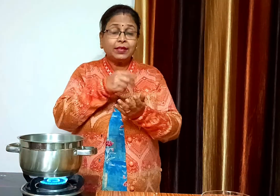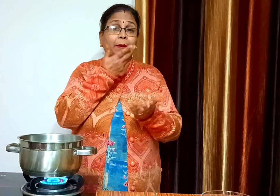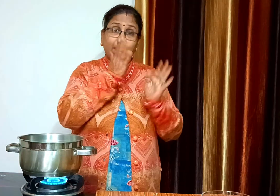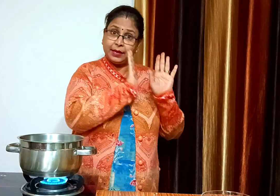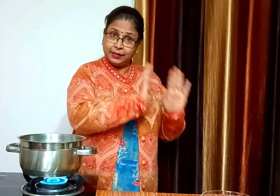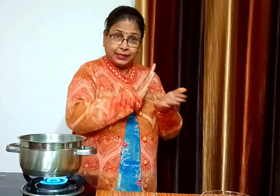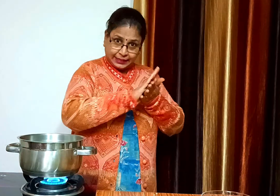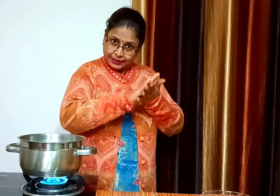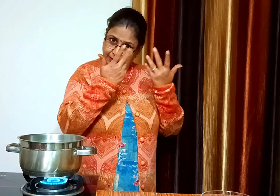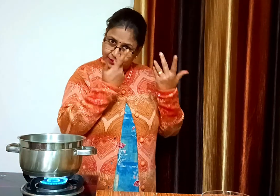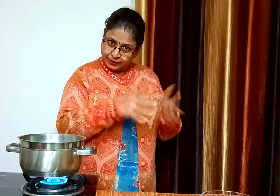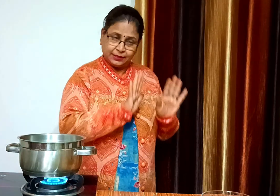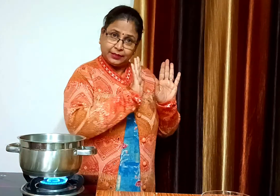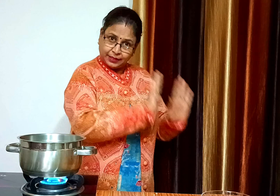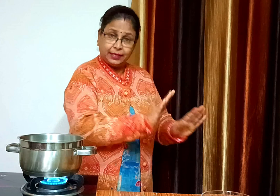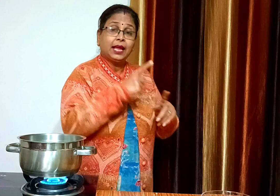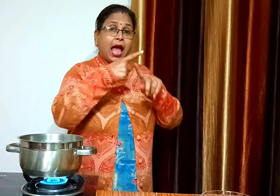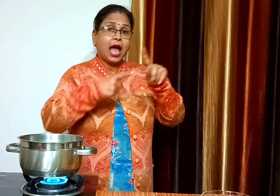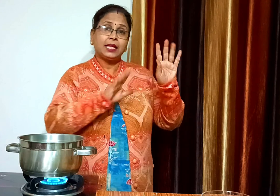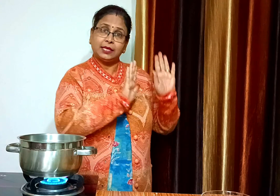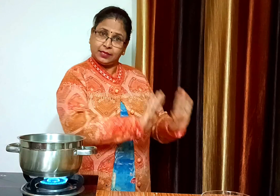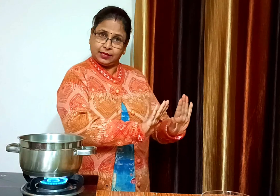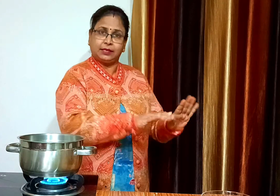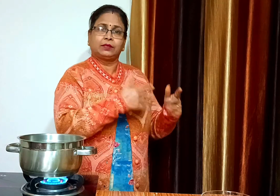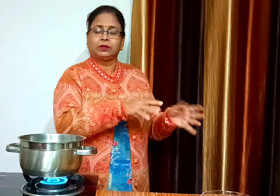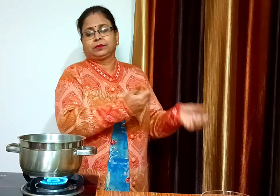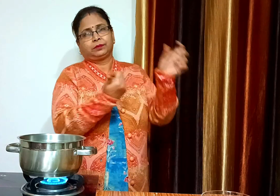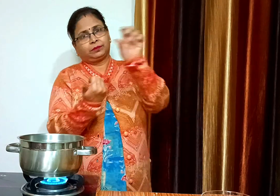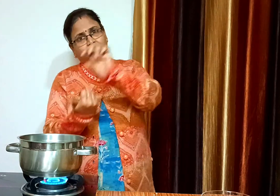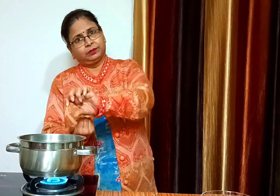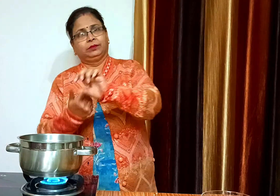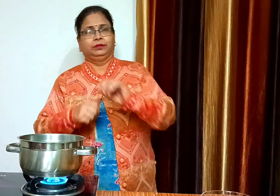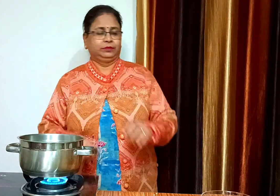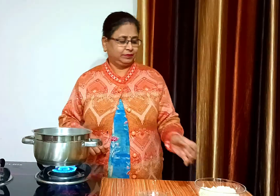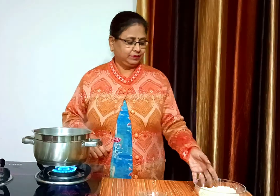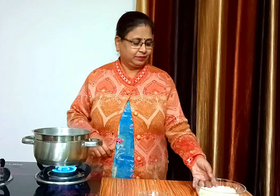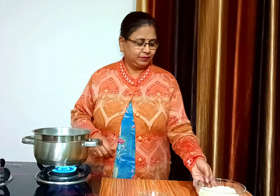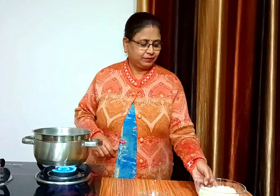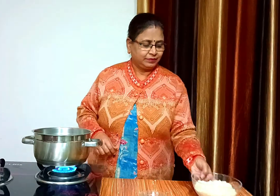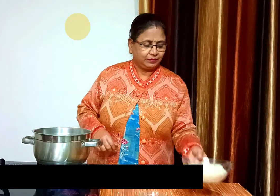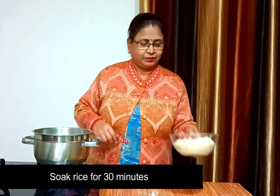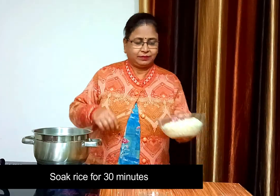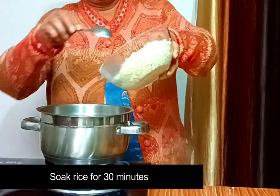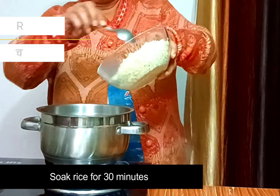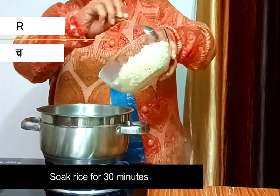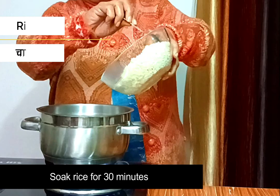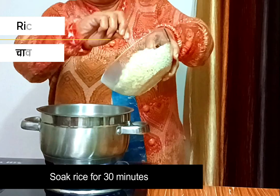अब इसमें करीब डेड़ कब चावल डालेंगे जिसम ने पहले ही पानी से धोग कर और आदे घंटी के लिए बिगो कर रख दिया था